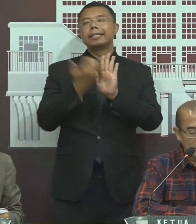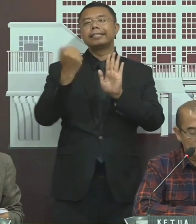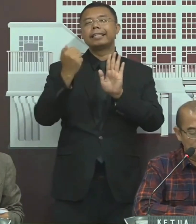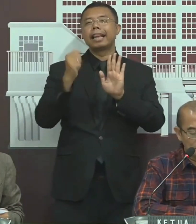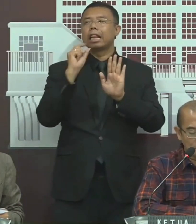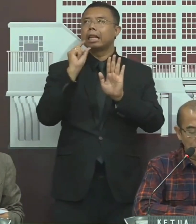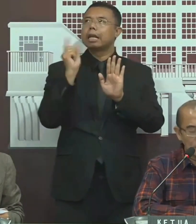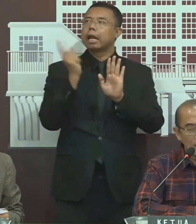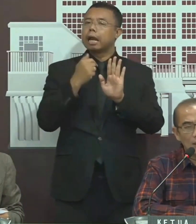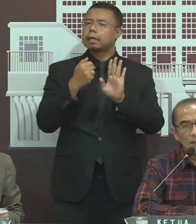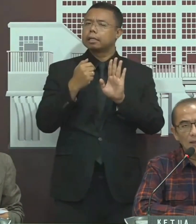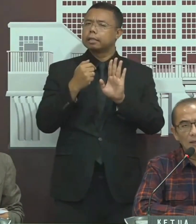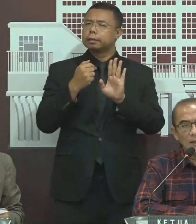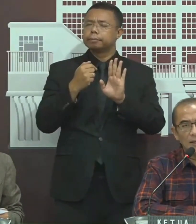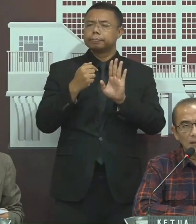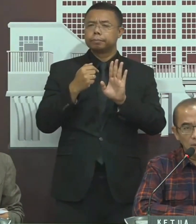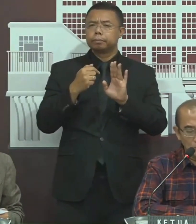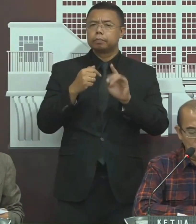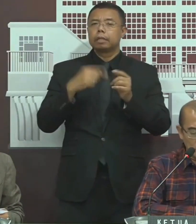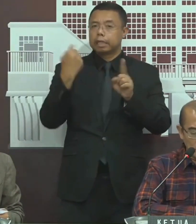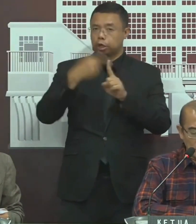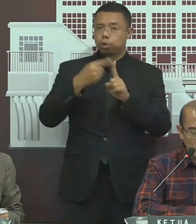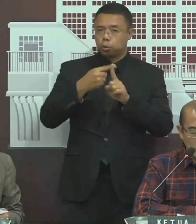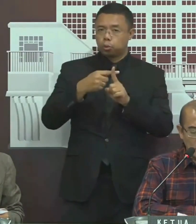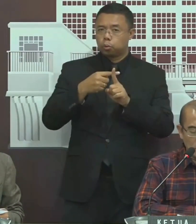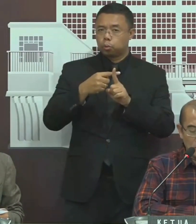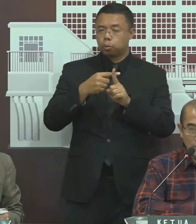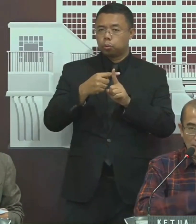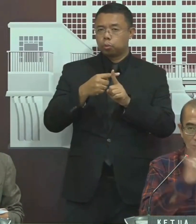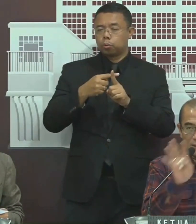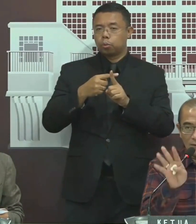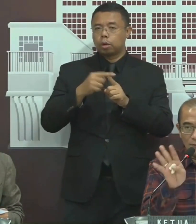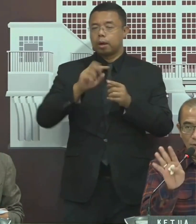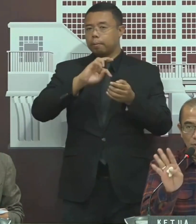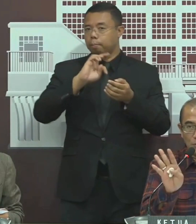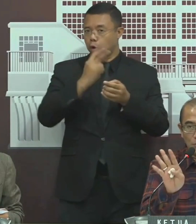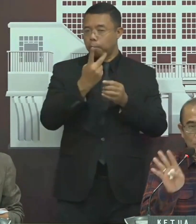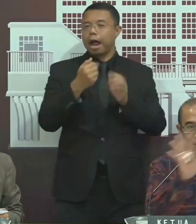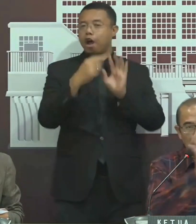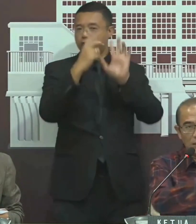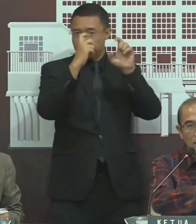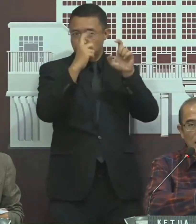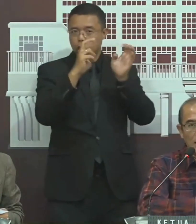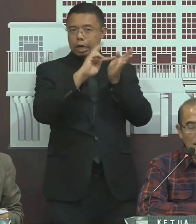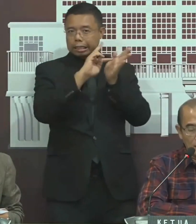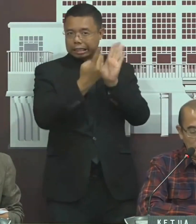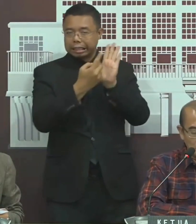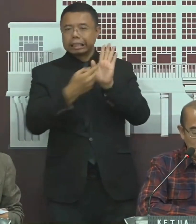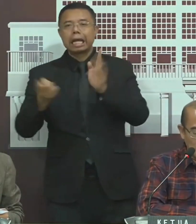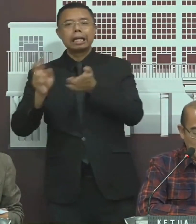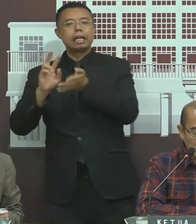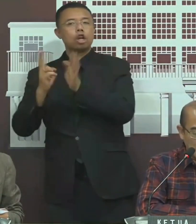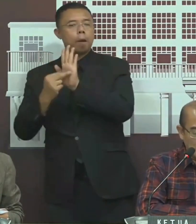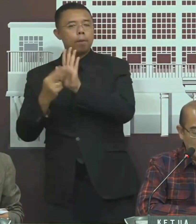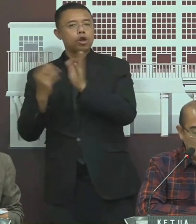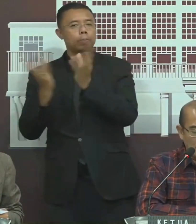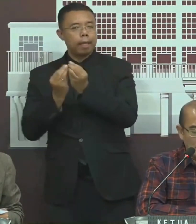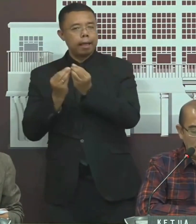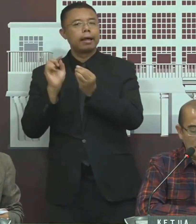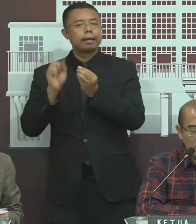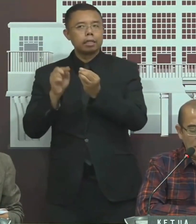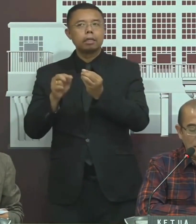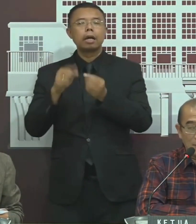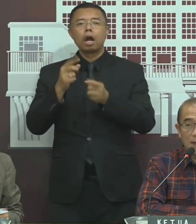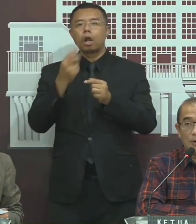hasil hitung, konversi dari foto ke angka itu Apa